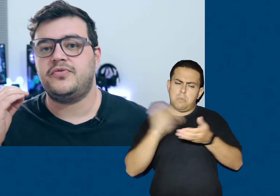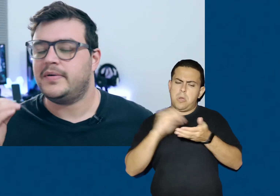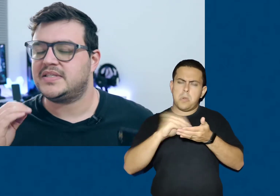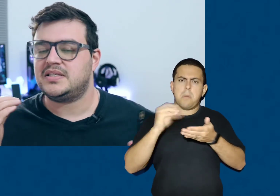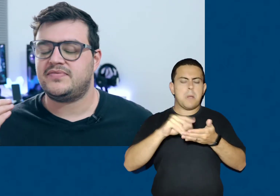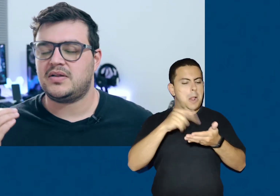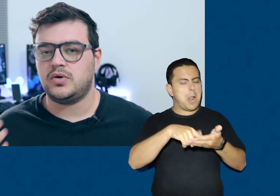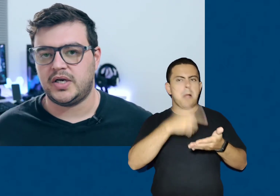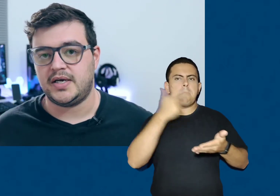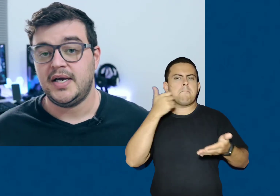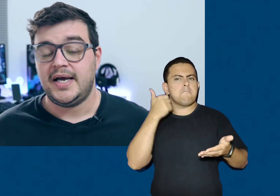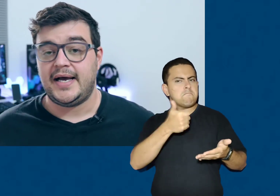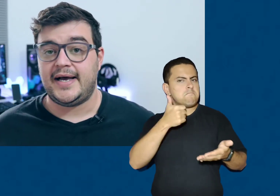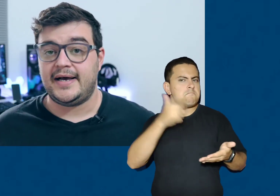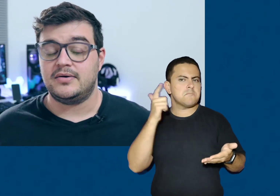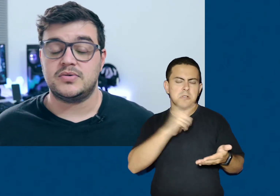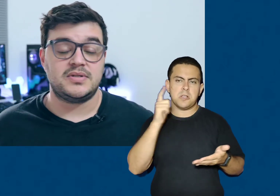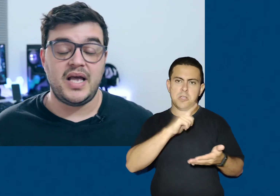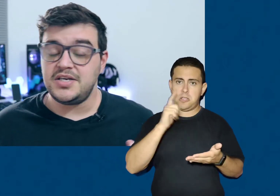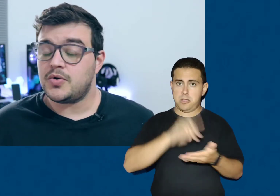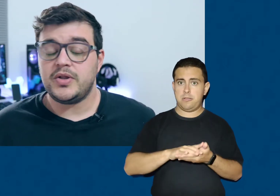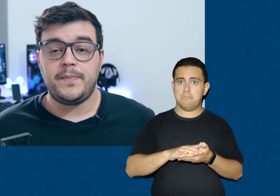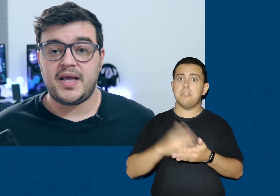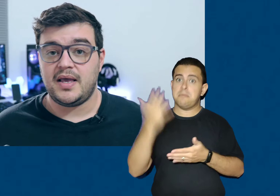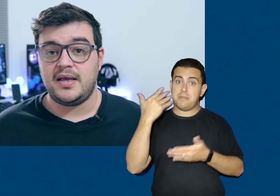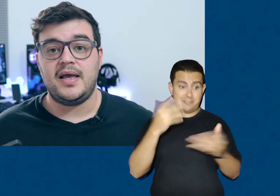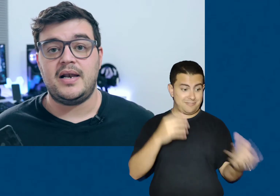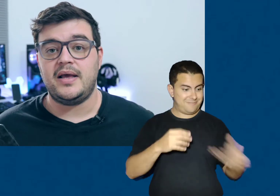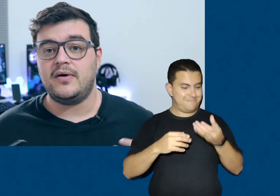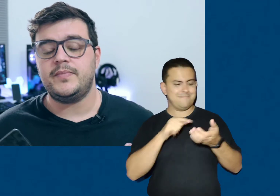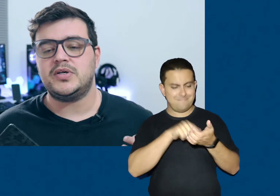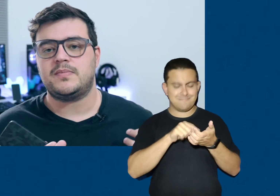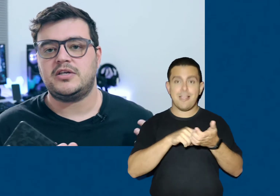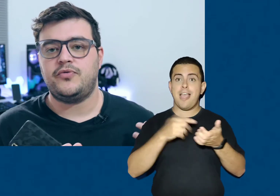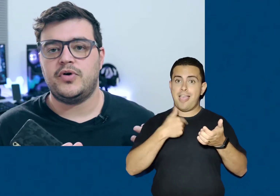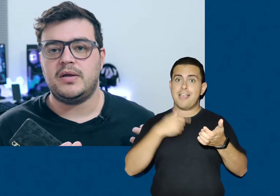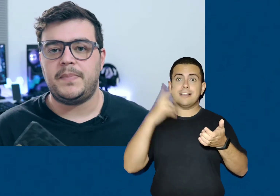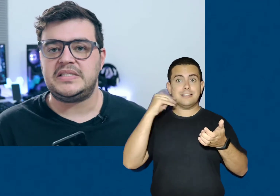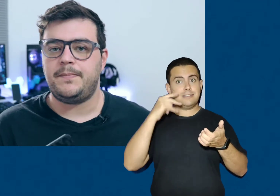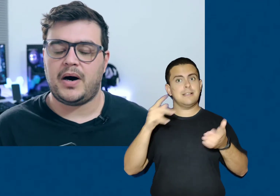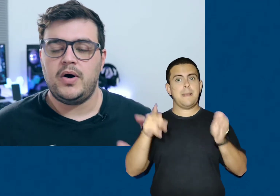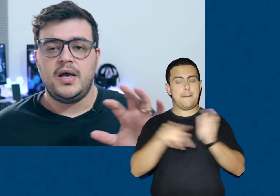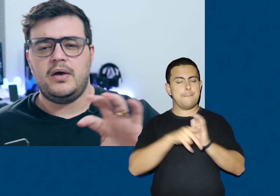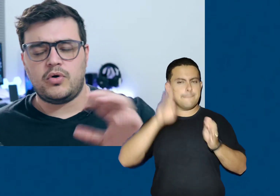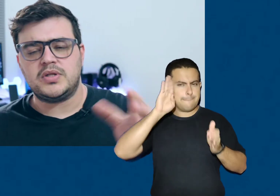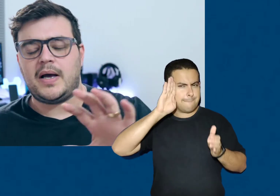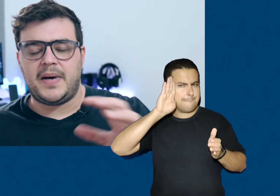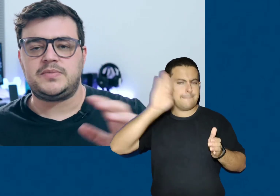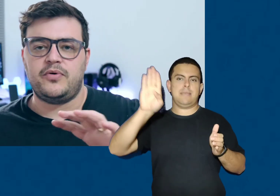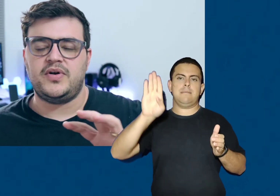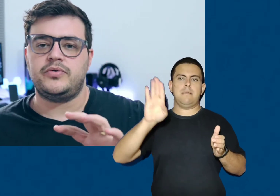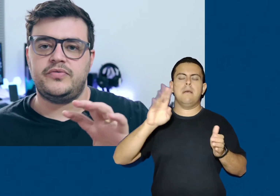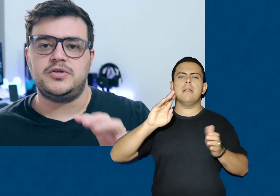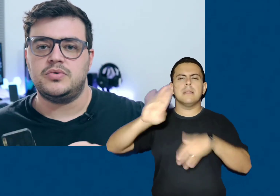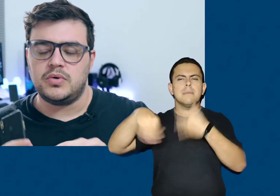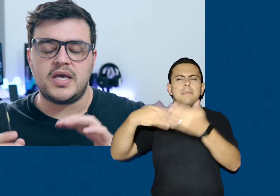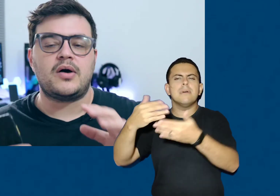de forma satisfatória. Desde quando eu peguei, ele é o meu smartphone principal. Eu vou contar mais para o final do vídeo o que